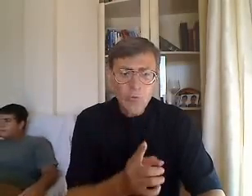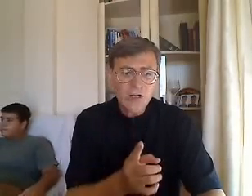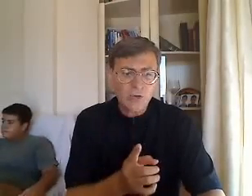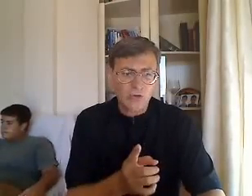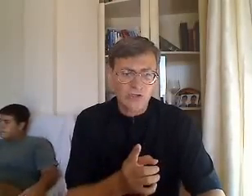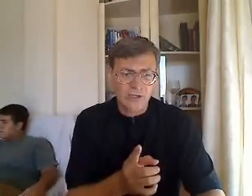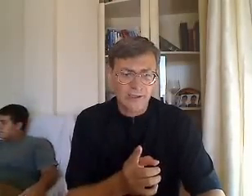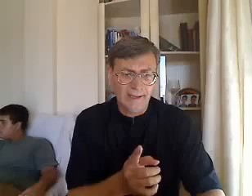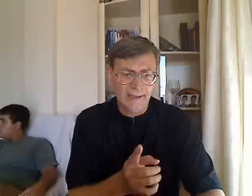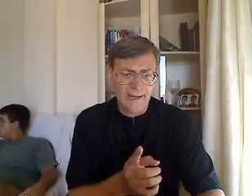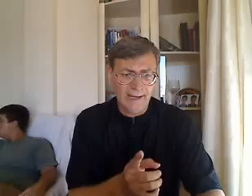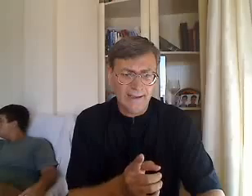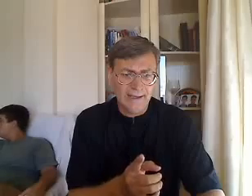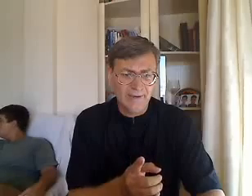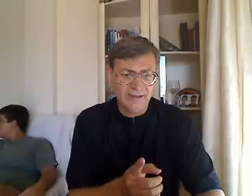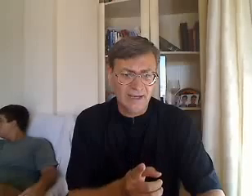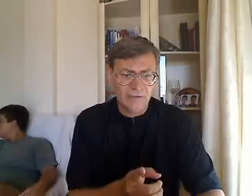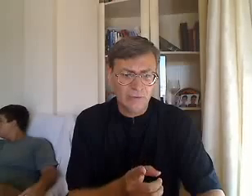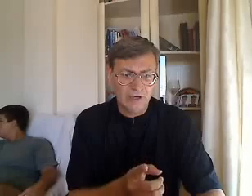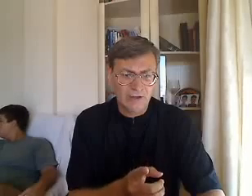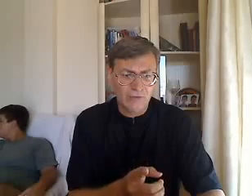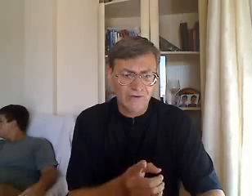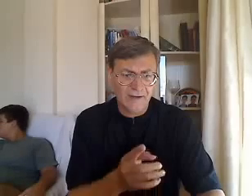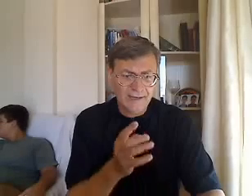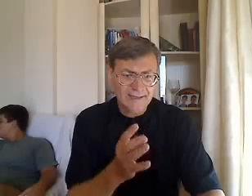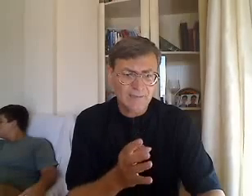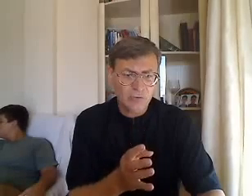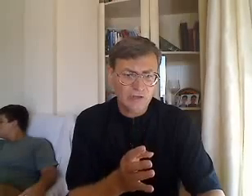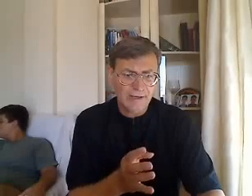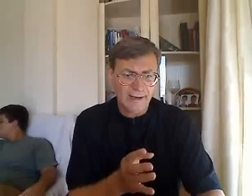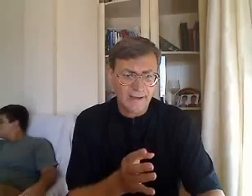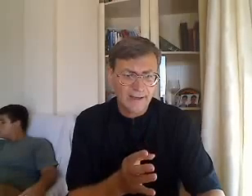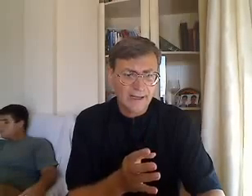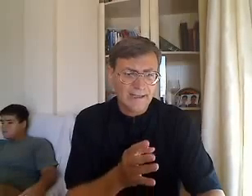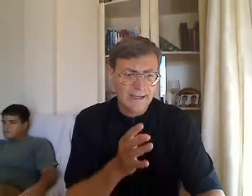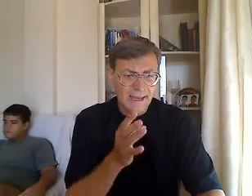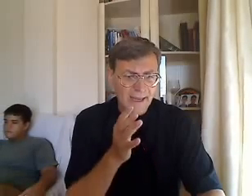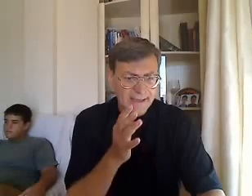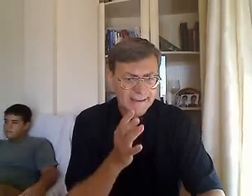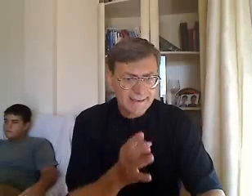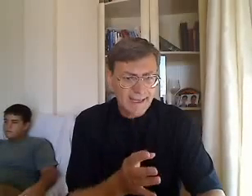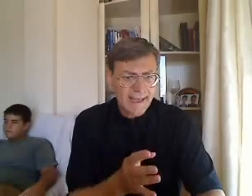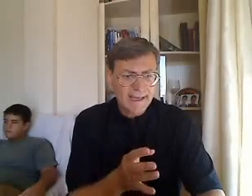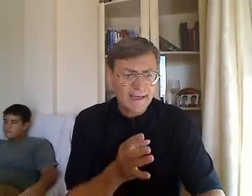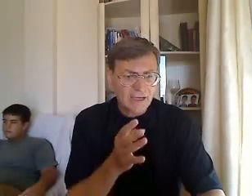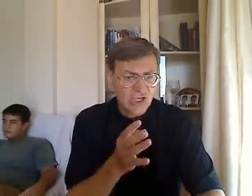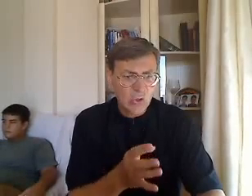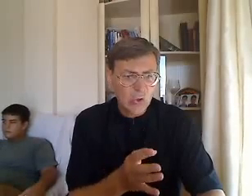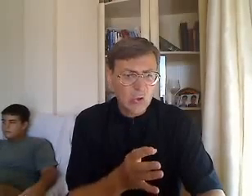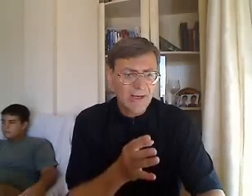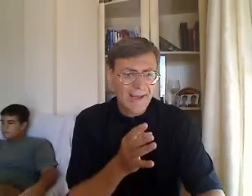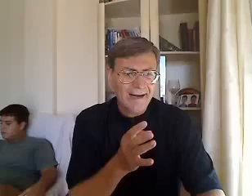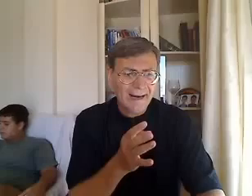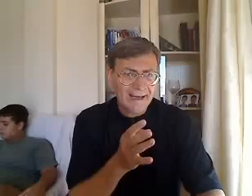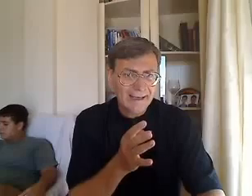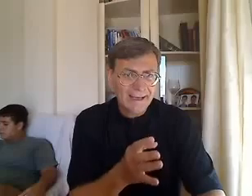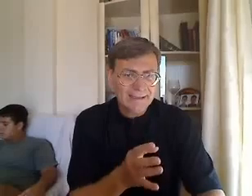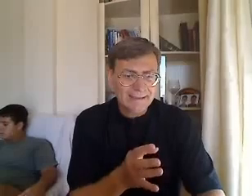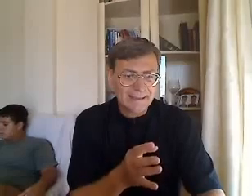Una cosa he demandado a Jehová, y esta buscaré. Que esté yo en la casa